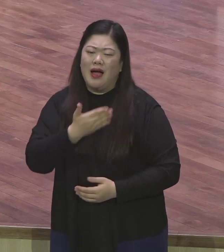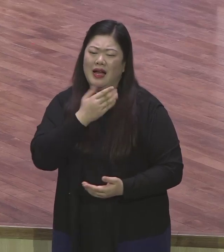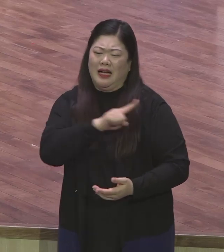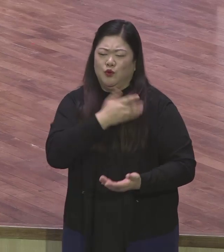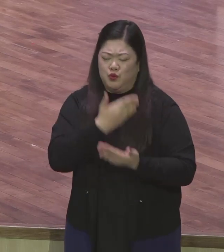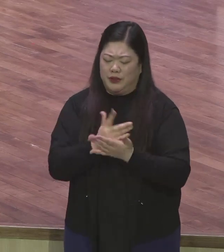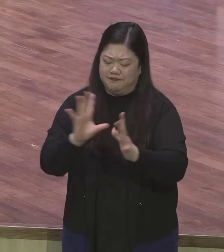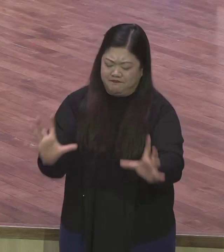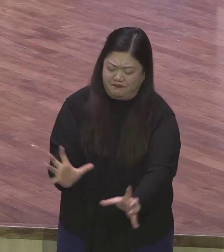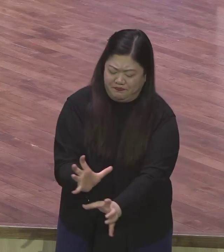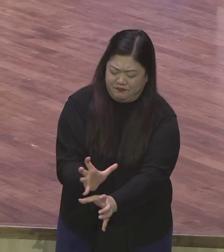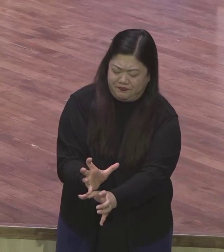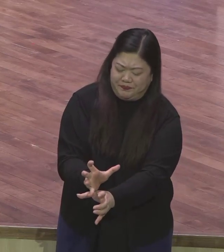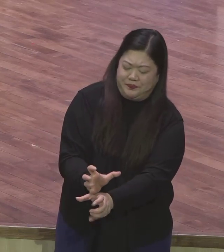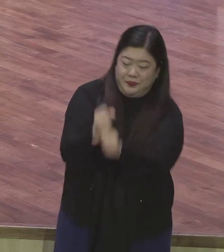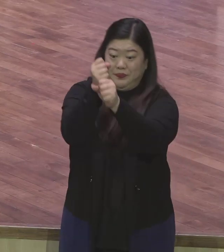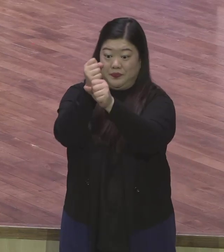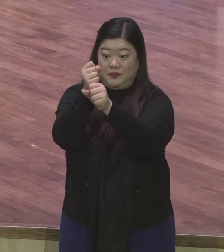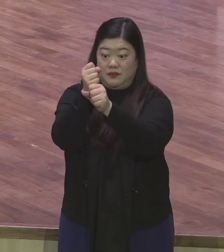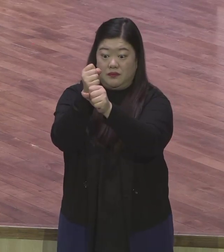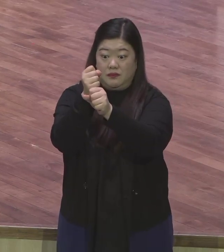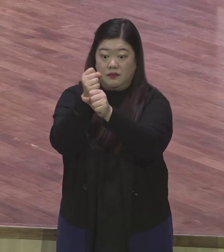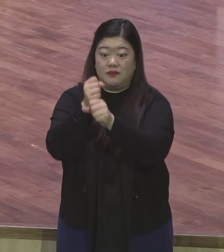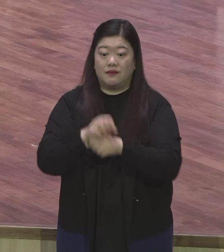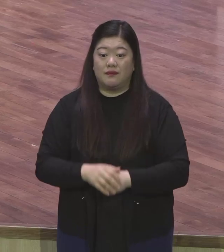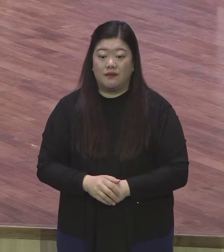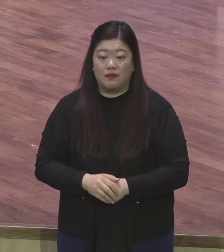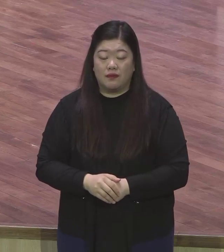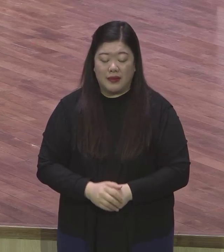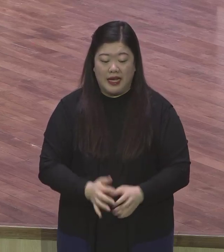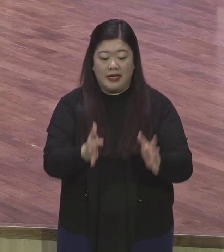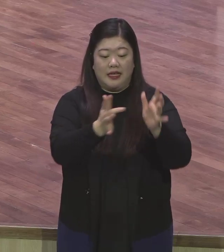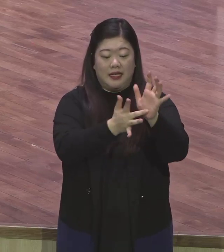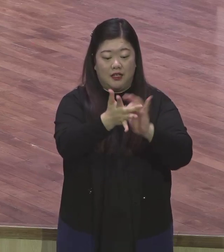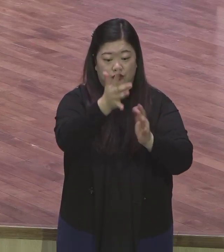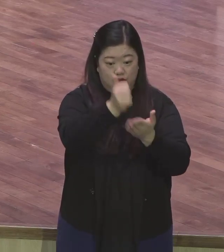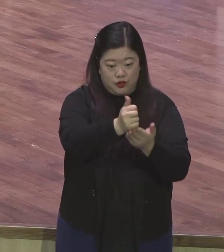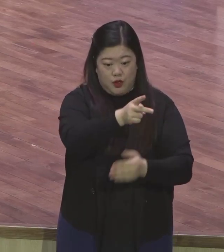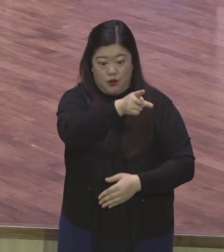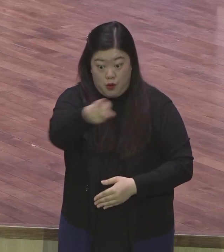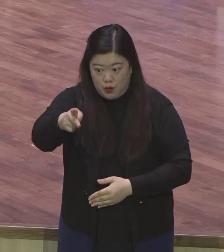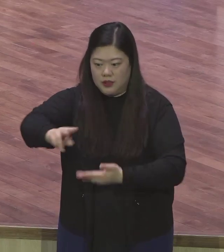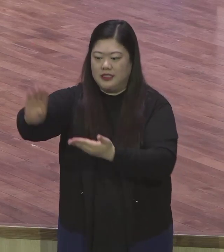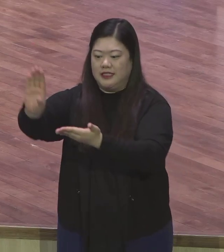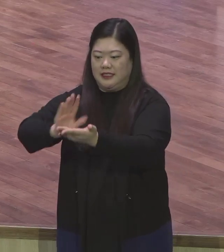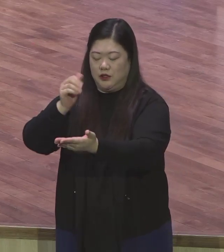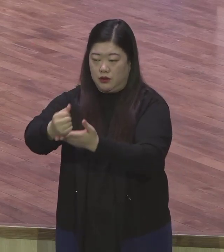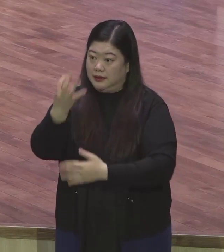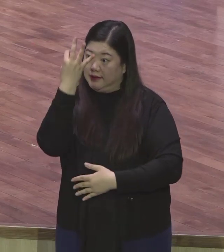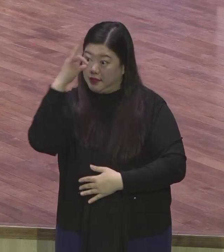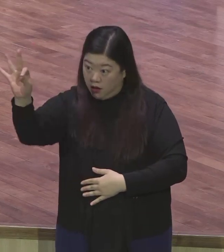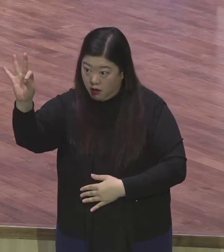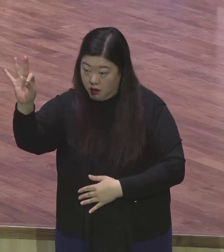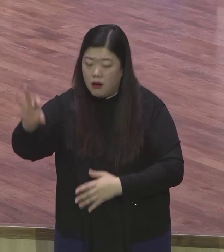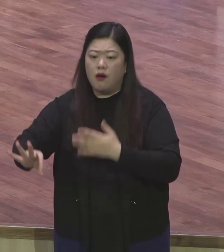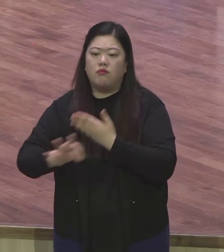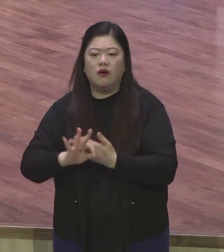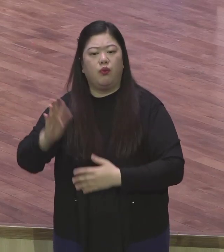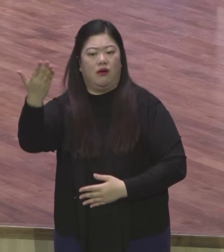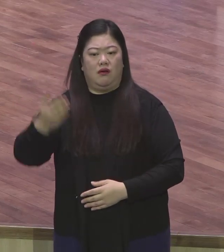못 입으로 예수를 그리스도라 시인하는 삶이에요 나 예수 믿습니다 이 말이 중요합니다